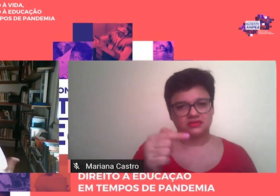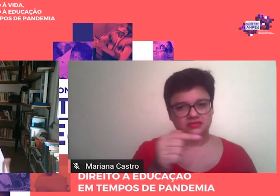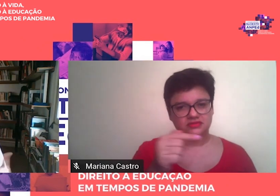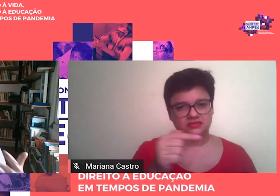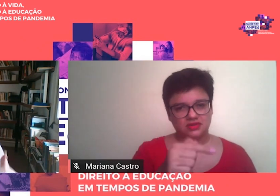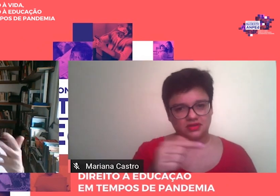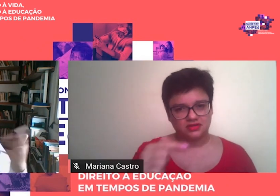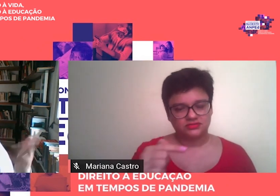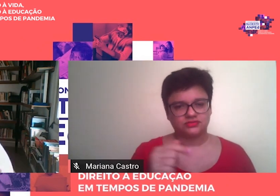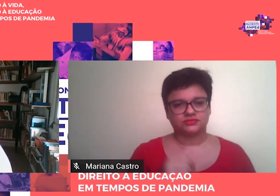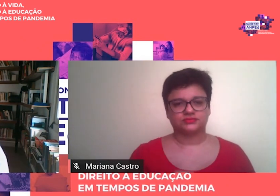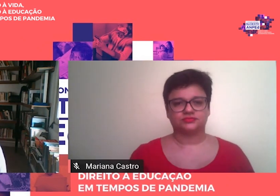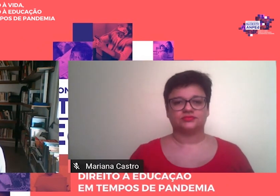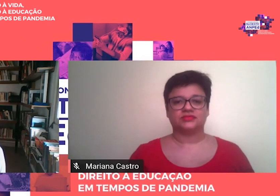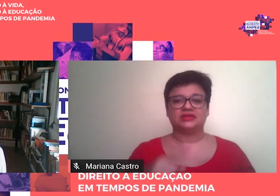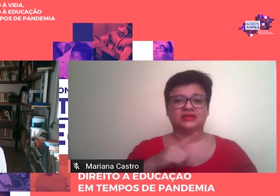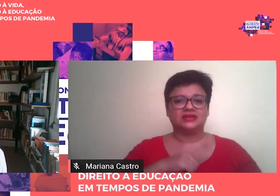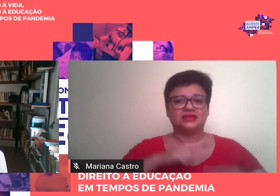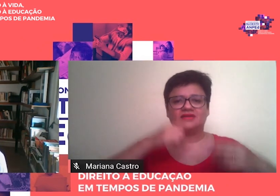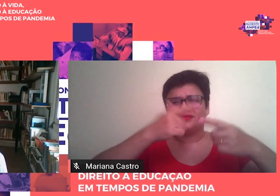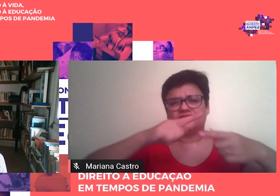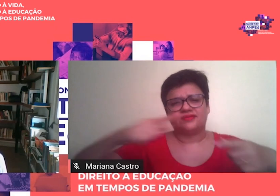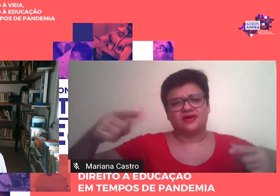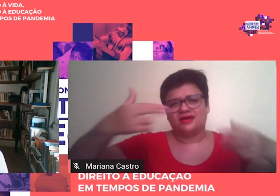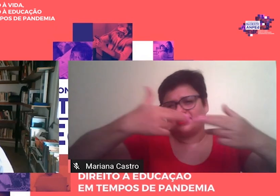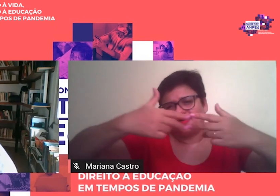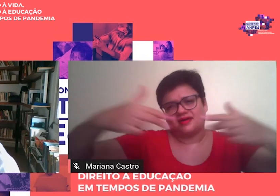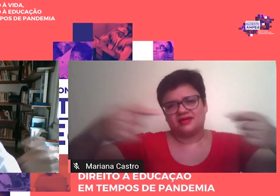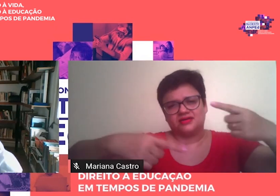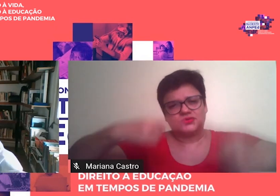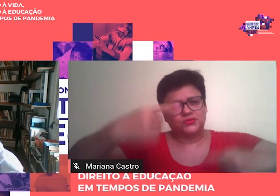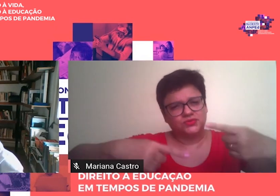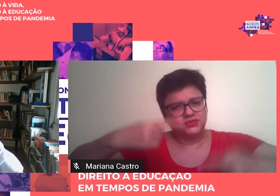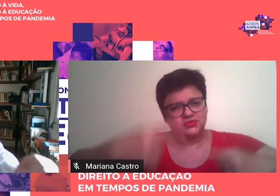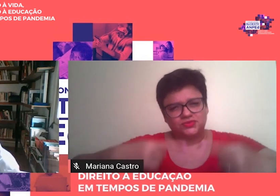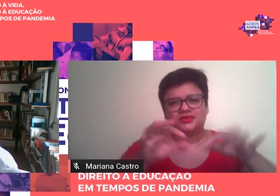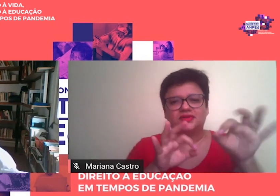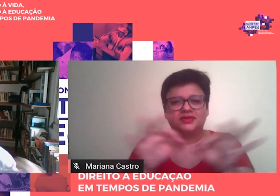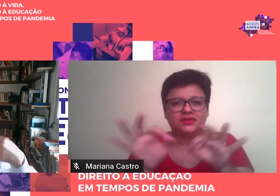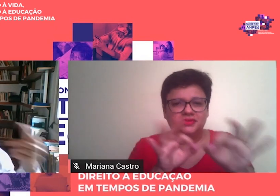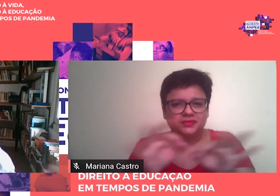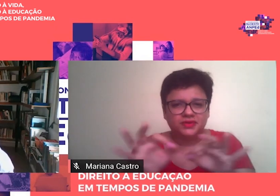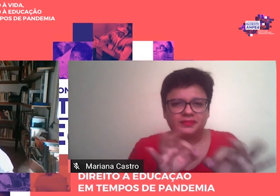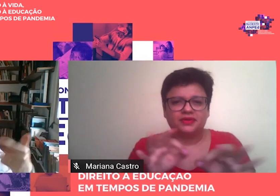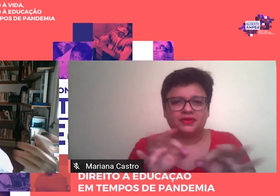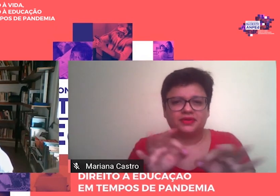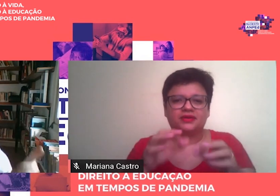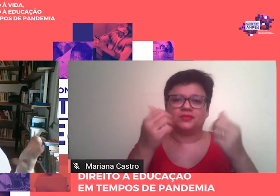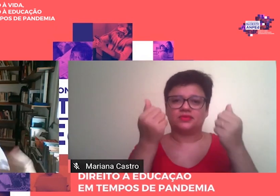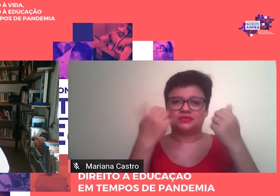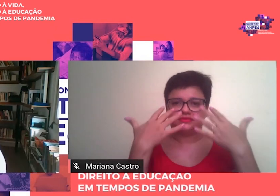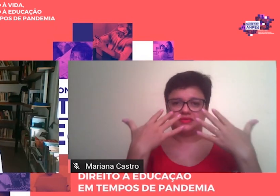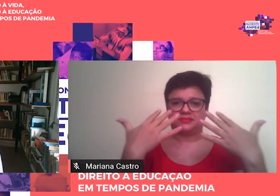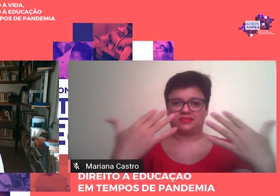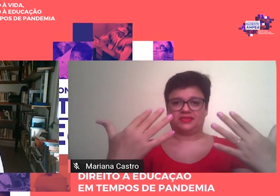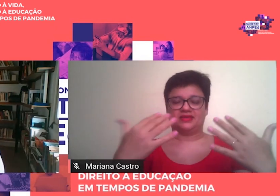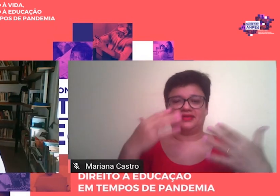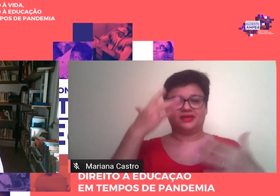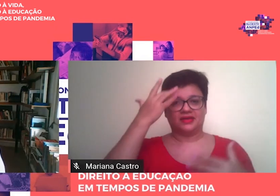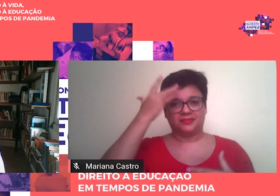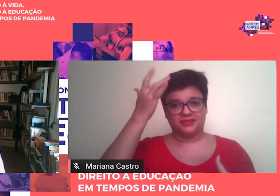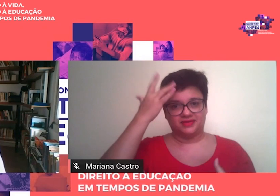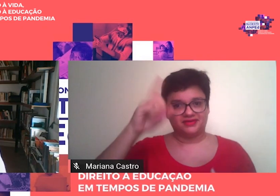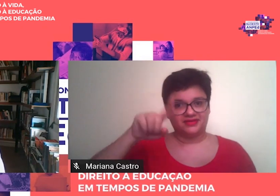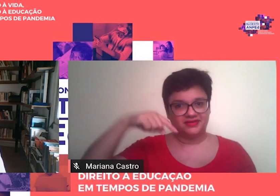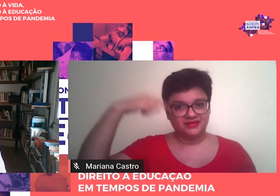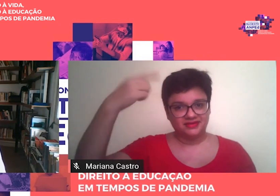tivemos várias discussões, inclusive preparando a Assembleia no dia seguinte, porque havia